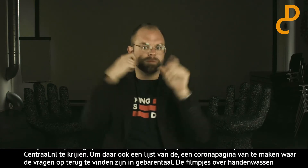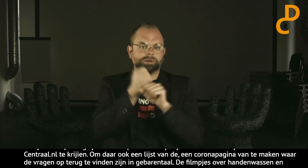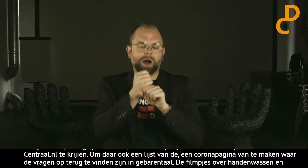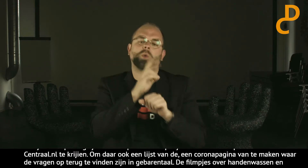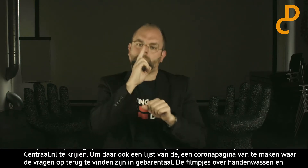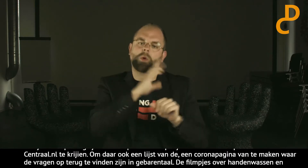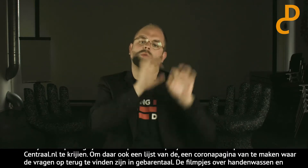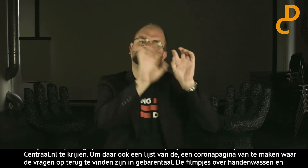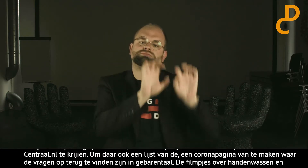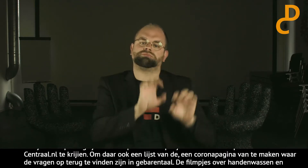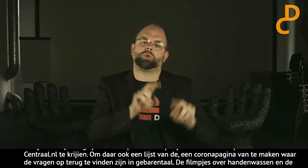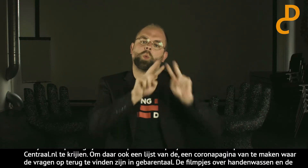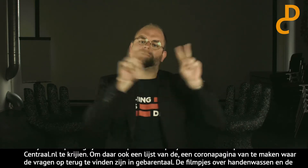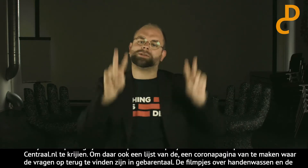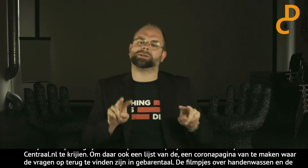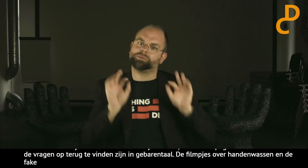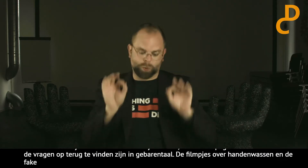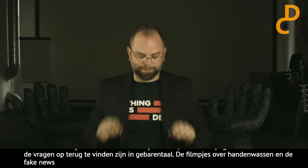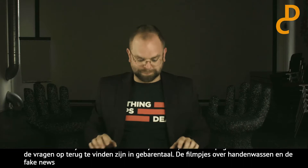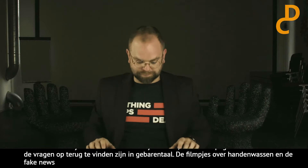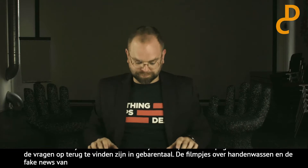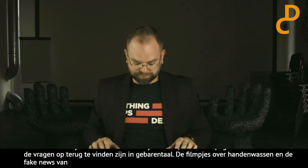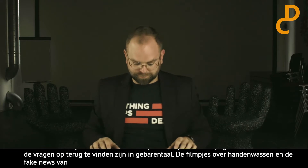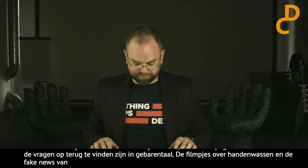van corona, die komen ook allemaal daar te staan in een mooi overzicht.